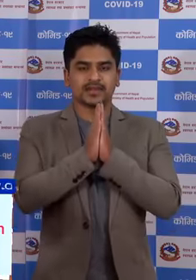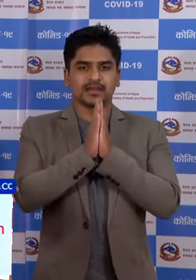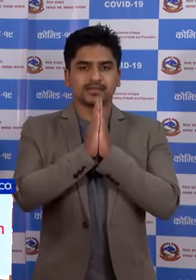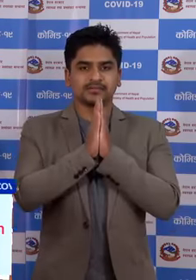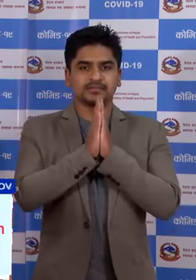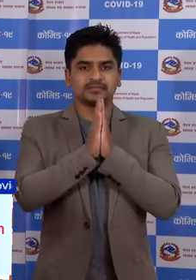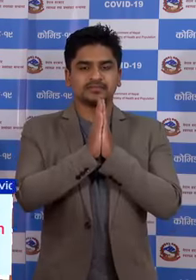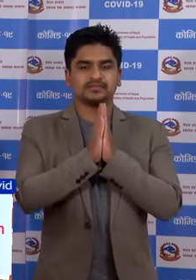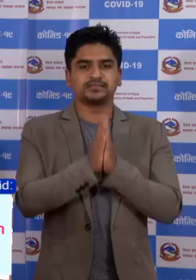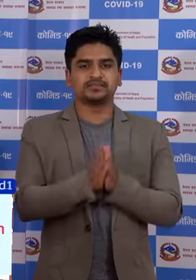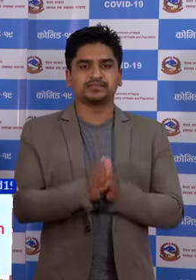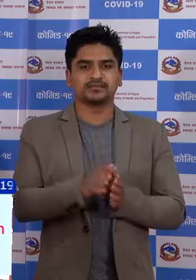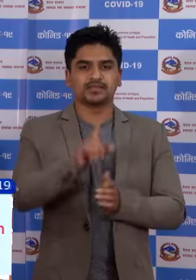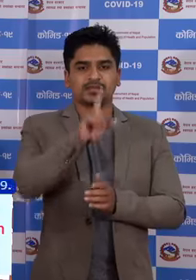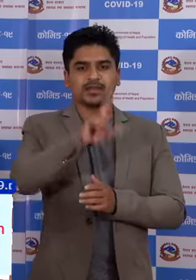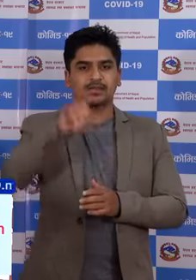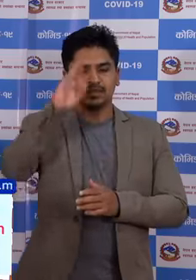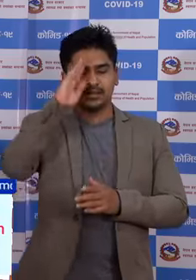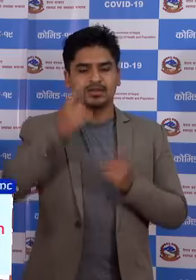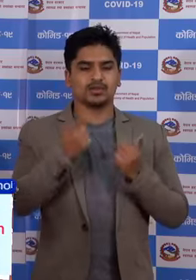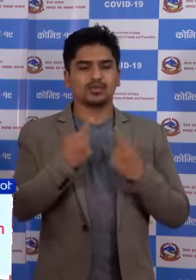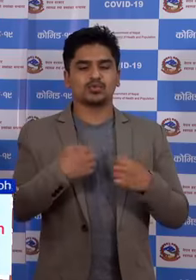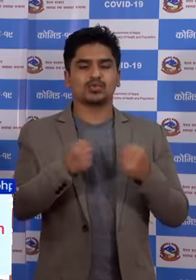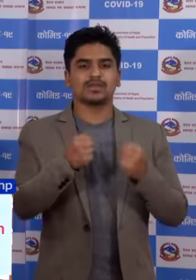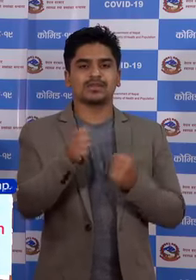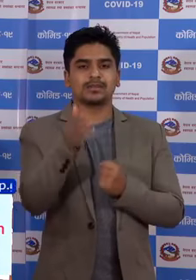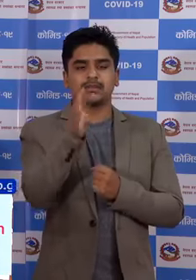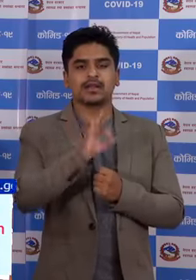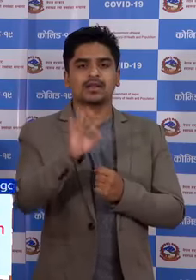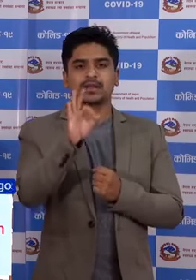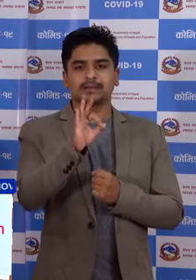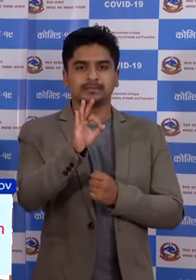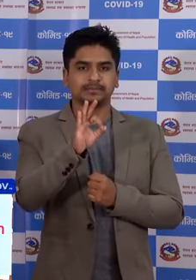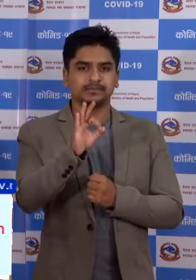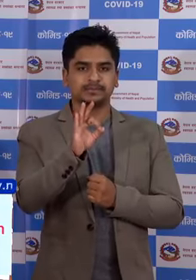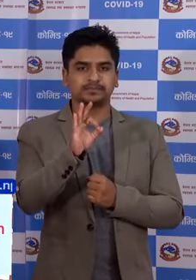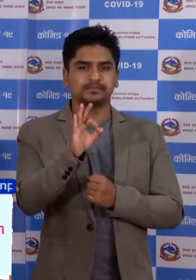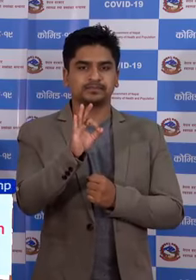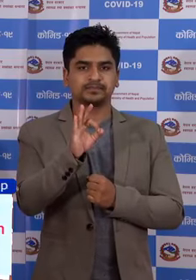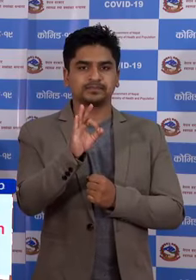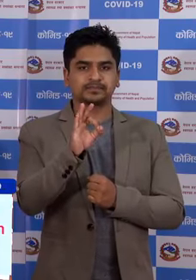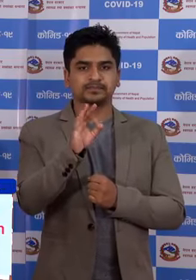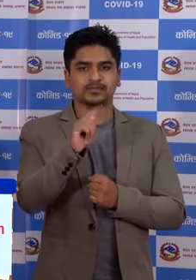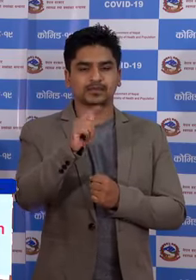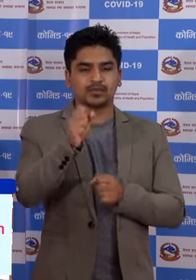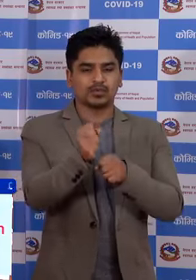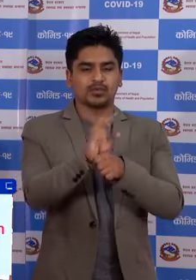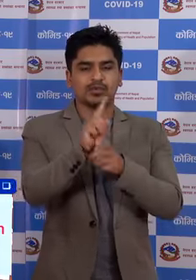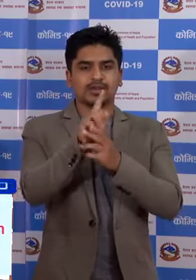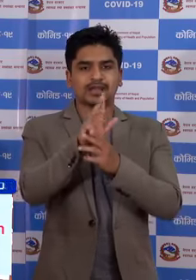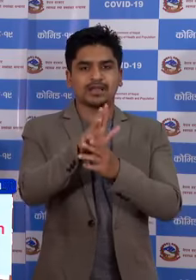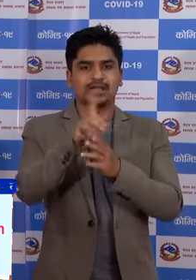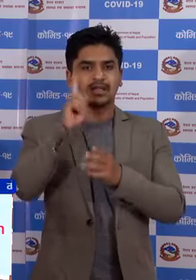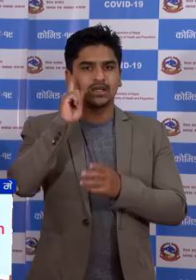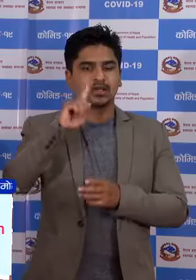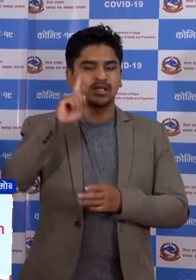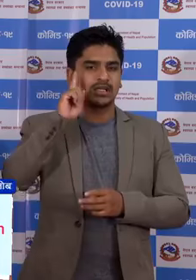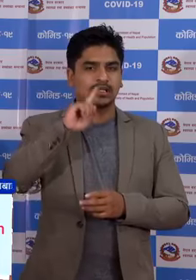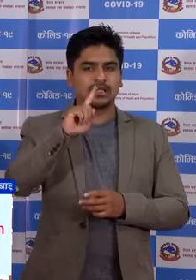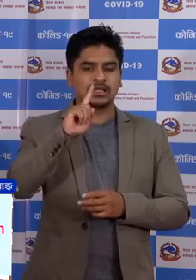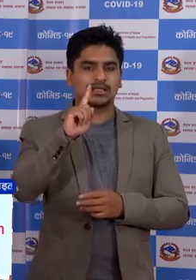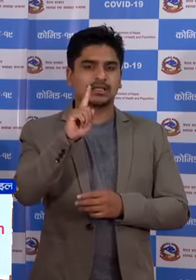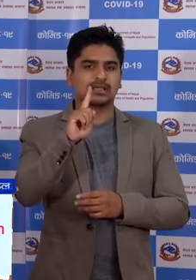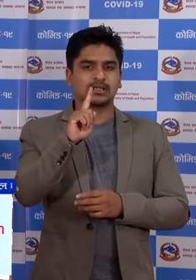अनुस्कार नेपाल सरकार स्वाहत्य तता जन संख्या मंत्राले को कोबीड नाइन्टीन को दहिनिक